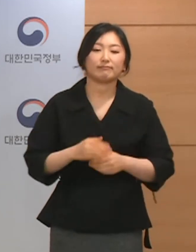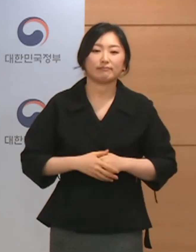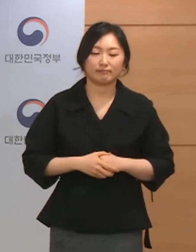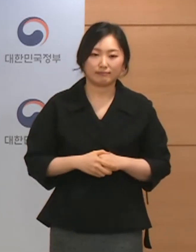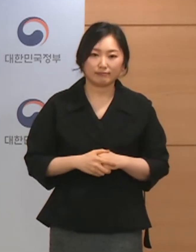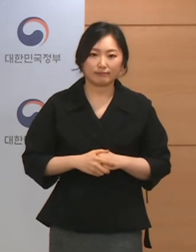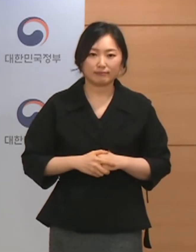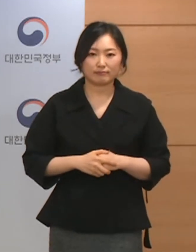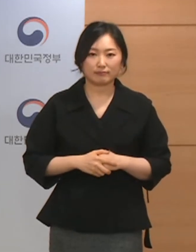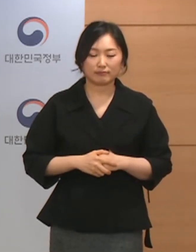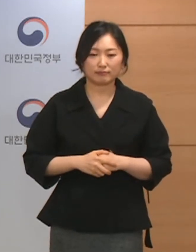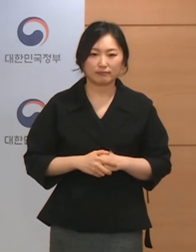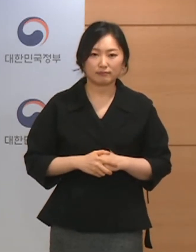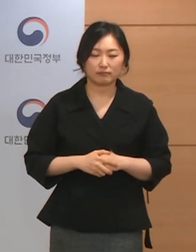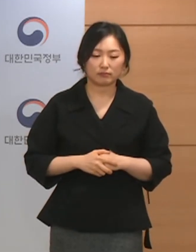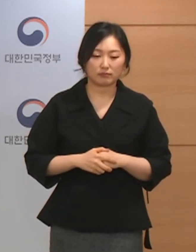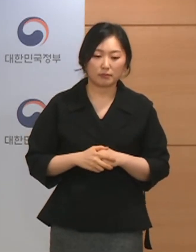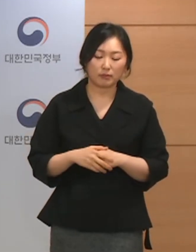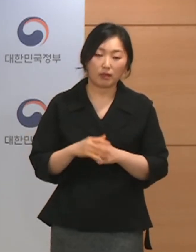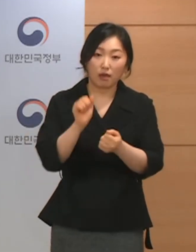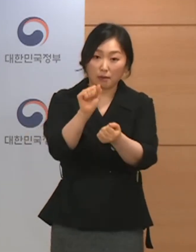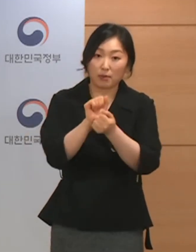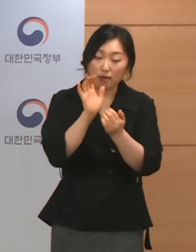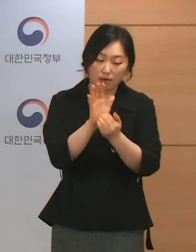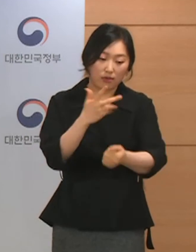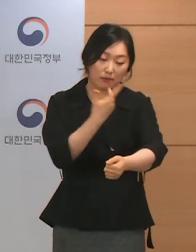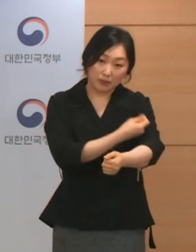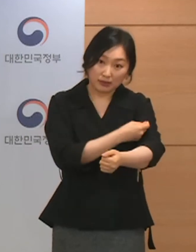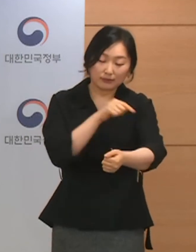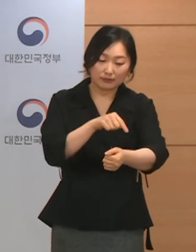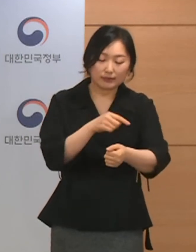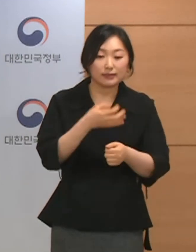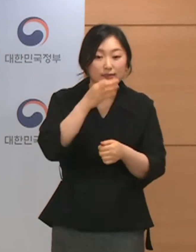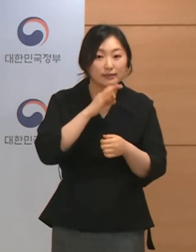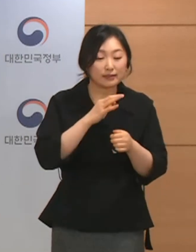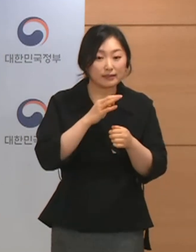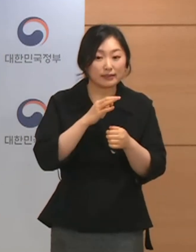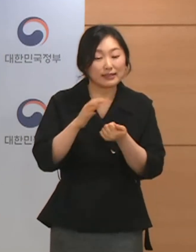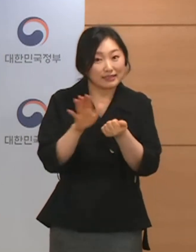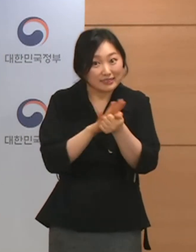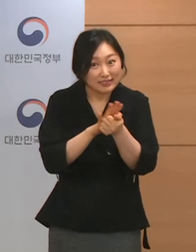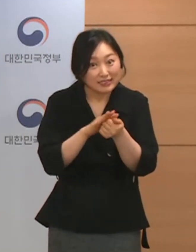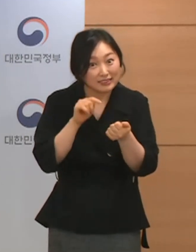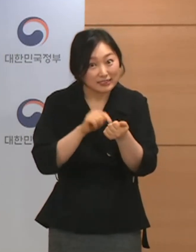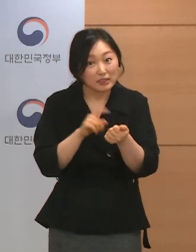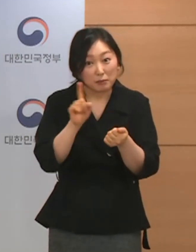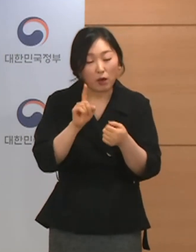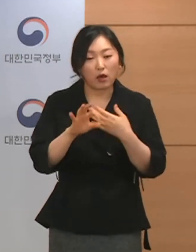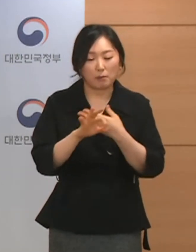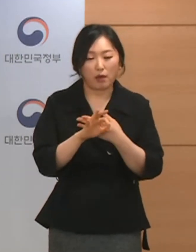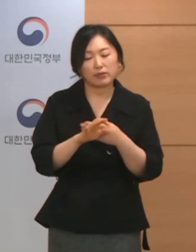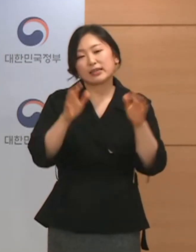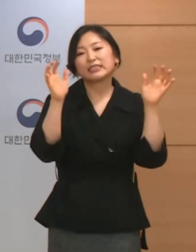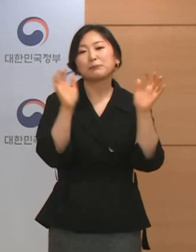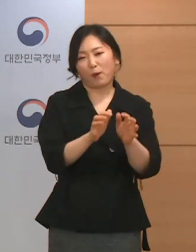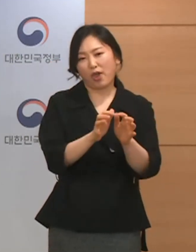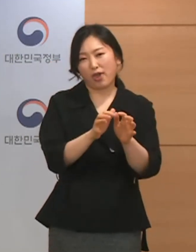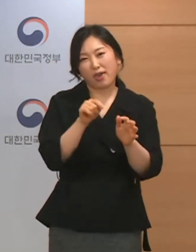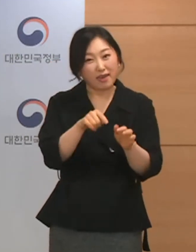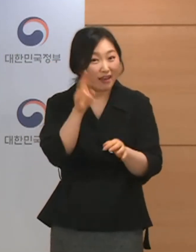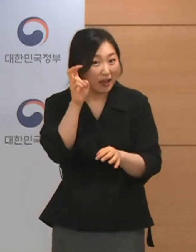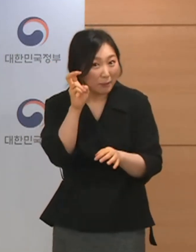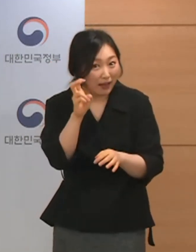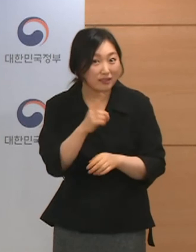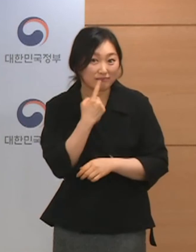백신 접종 완료자에 대한 혜택 중 오늘 발표 내용에 있었던 부분들은 집회에 대한 부분은 아마 질의하신 것 같습니다.